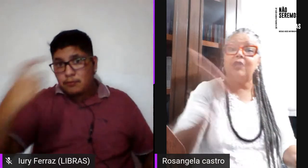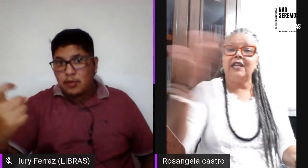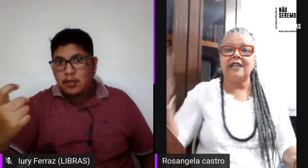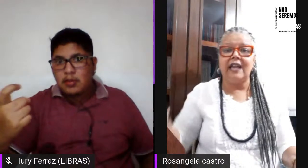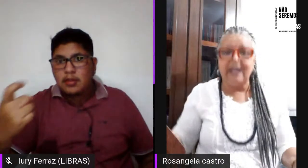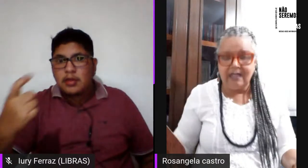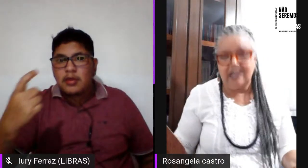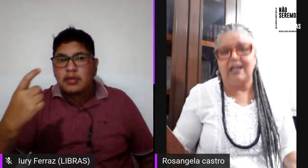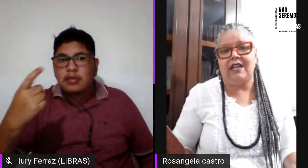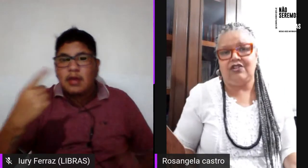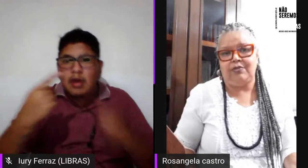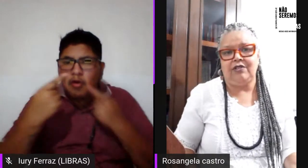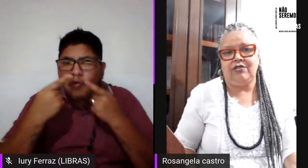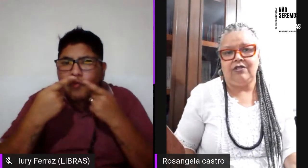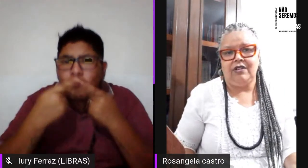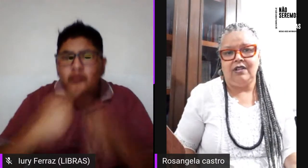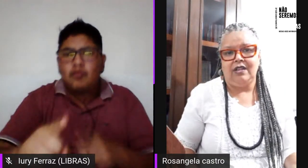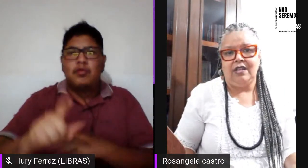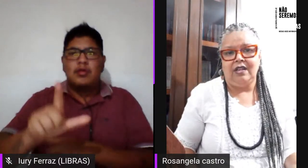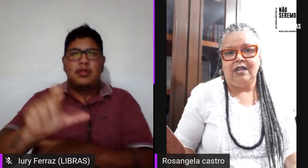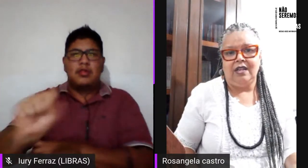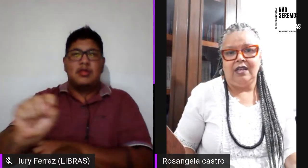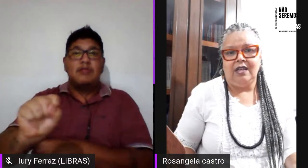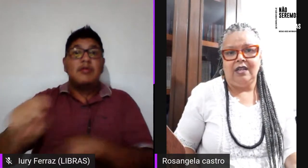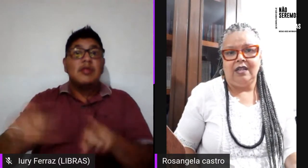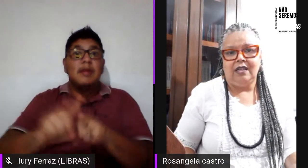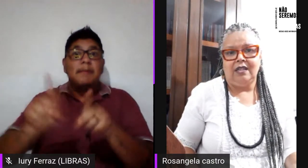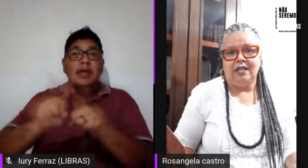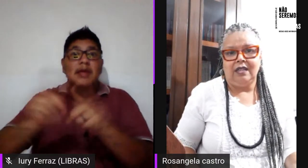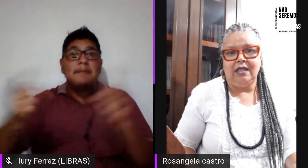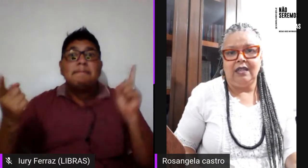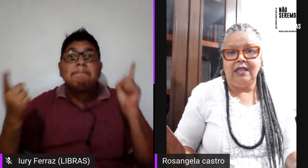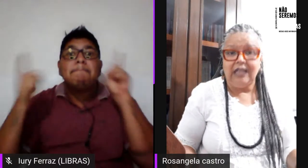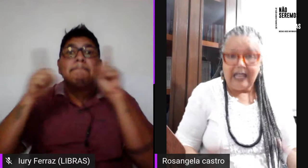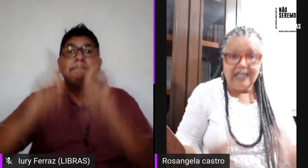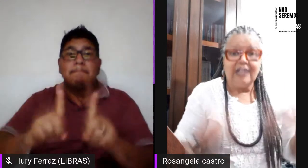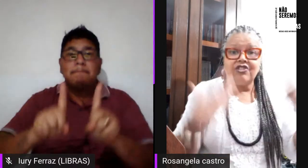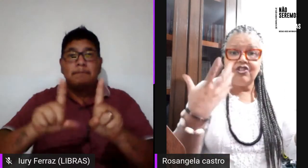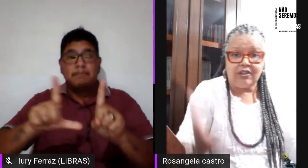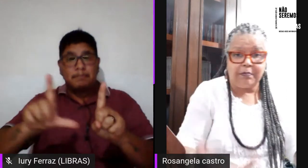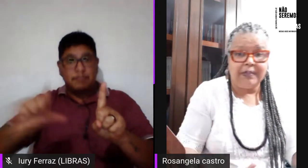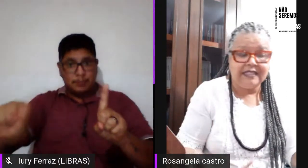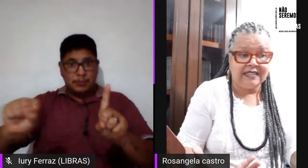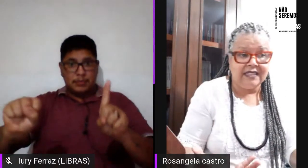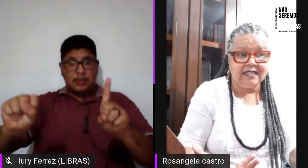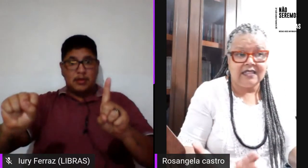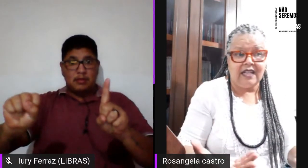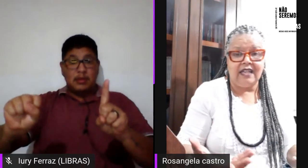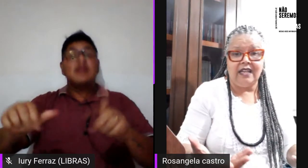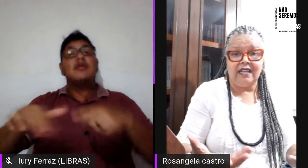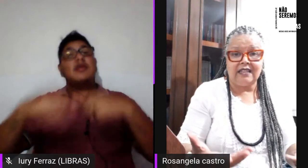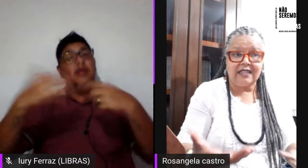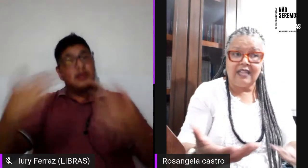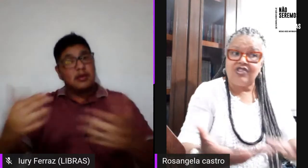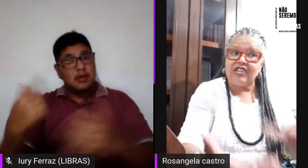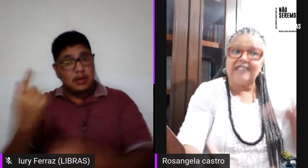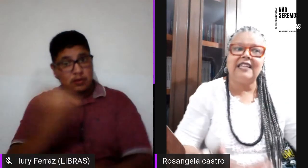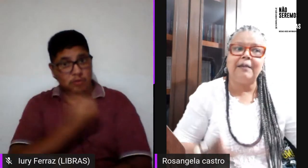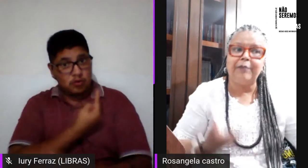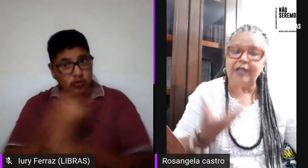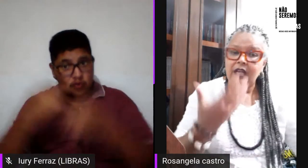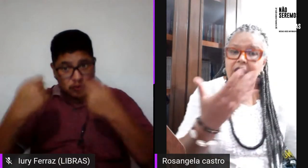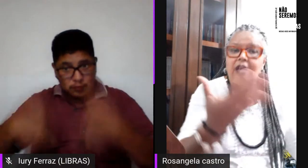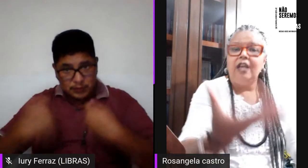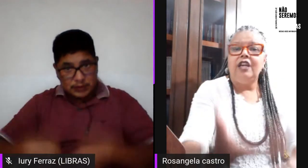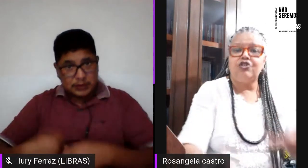lésbica e a violência entre lésbicas né e aí a gente precisa é estar